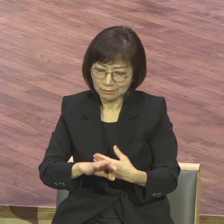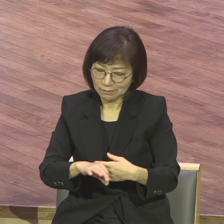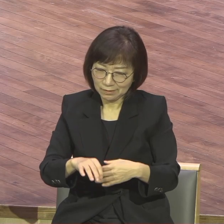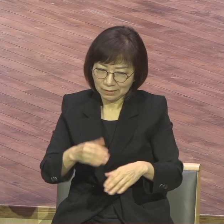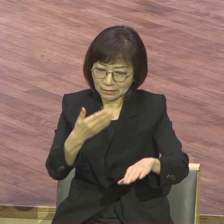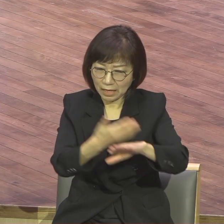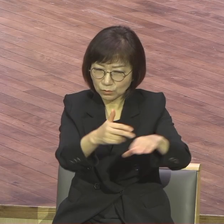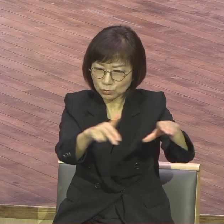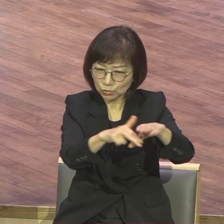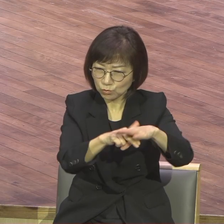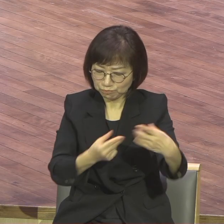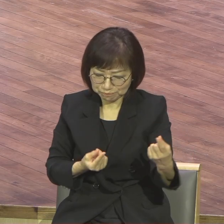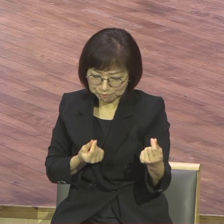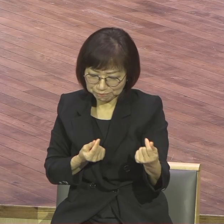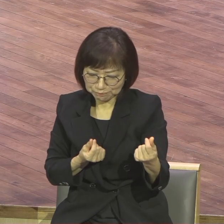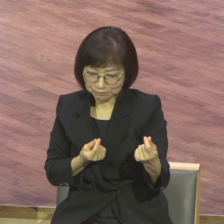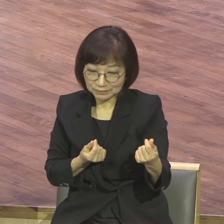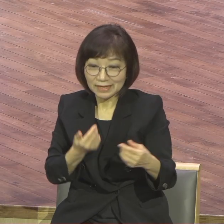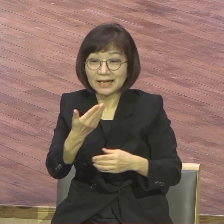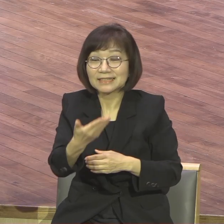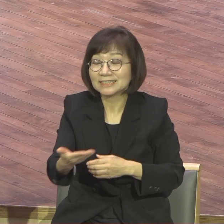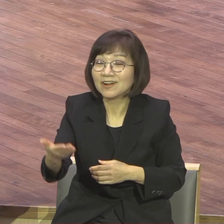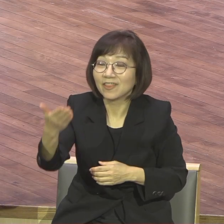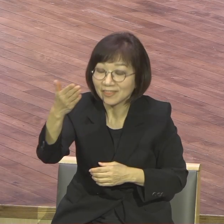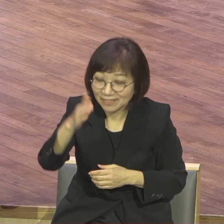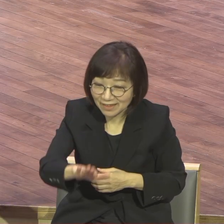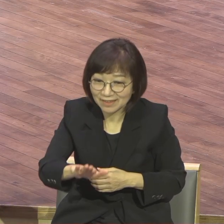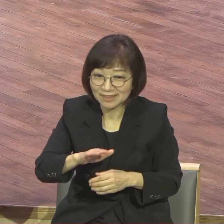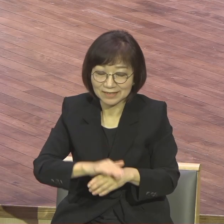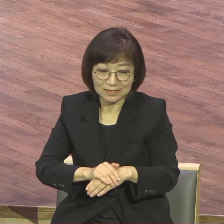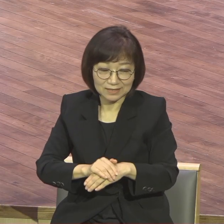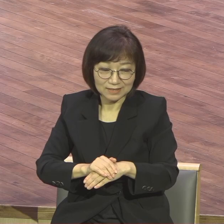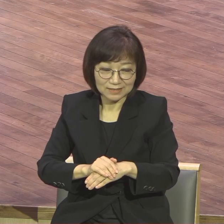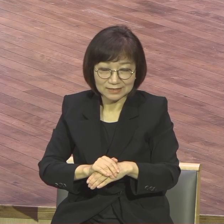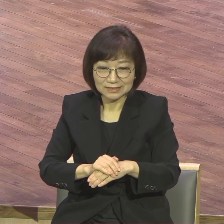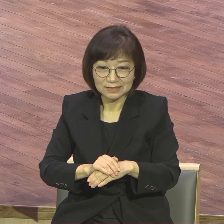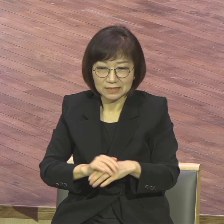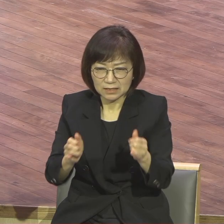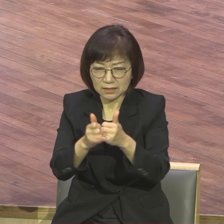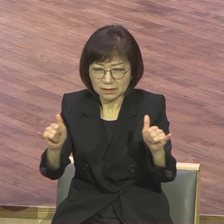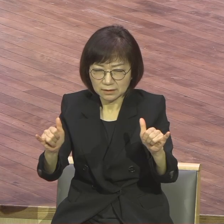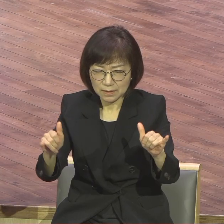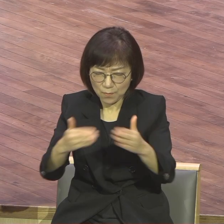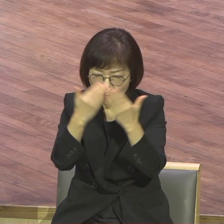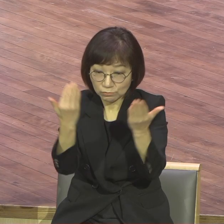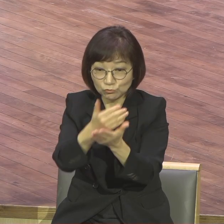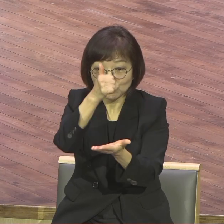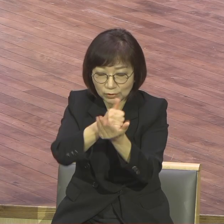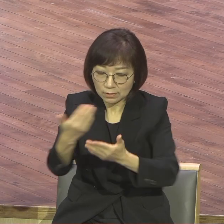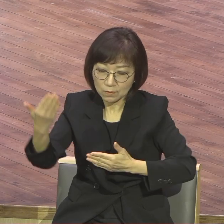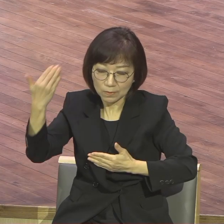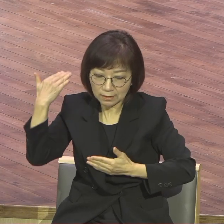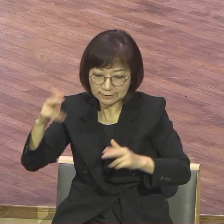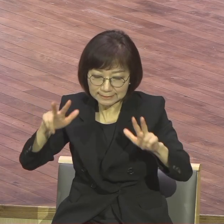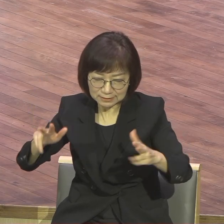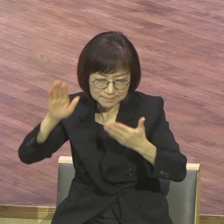그런데 인간의 모든 죄 과거 현재 미래 영혼 문제까지